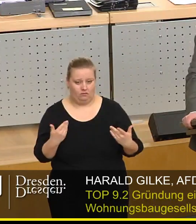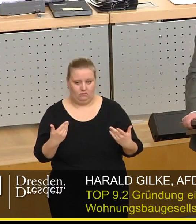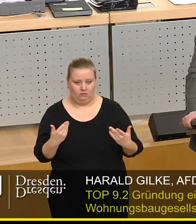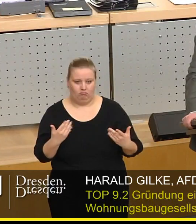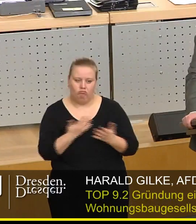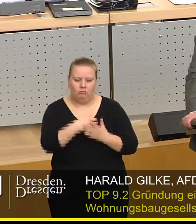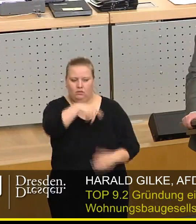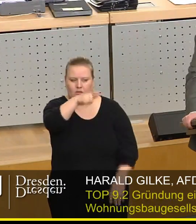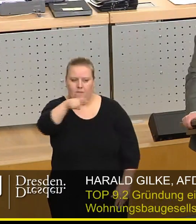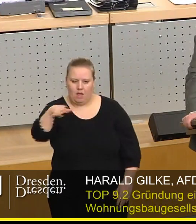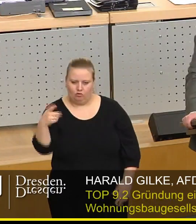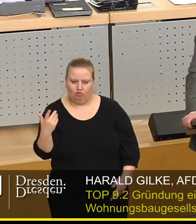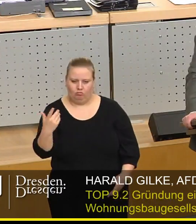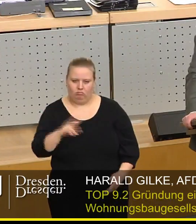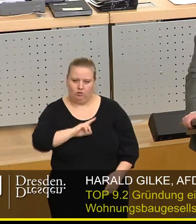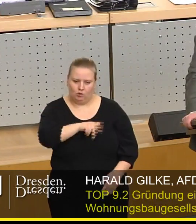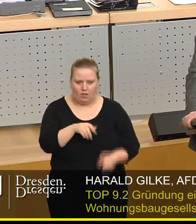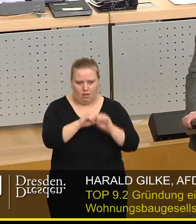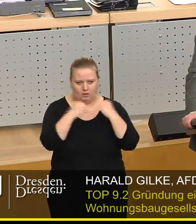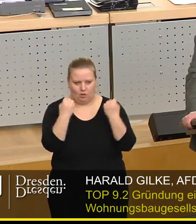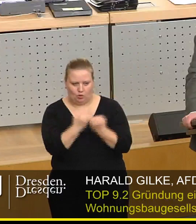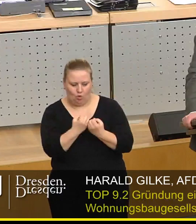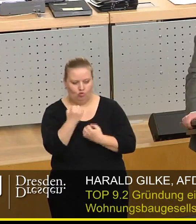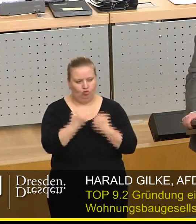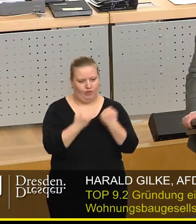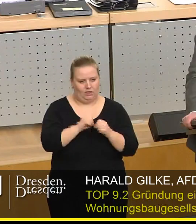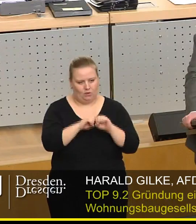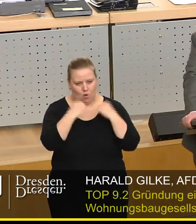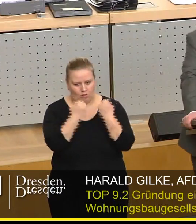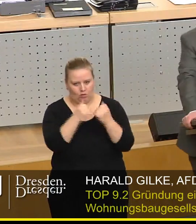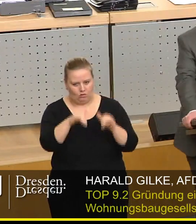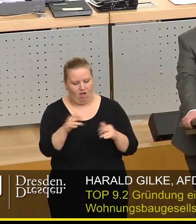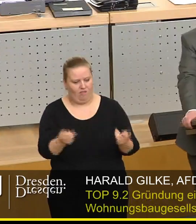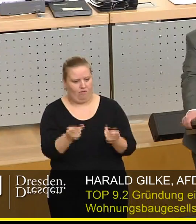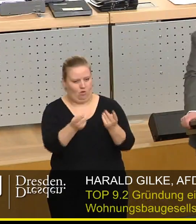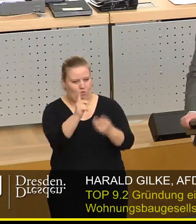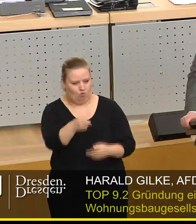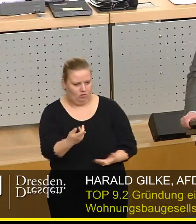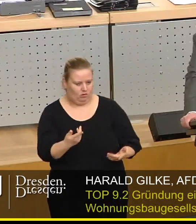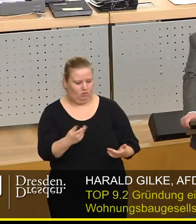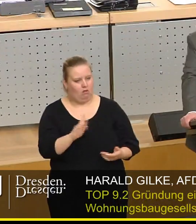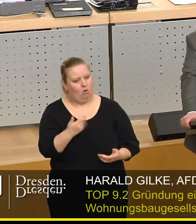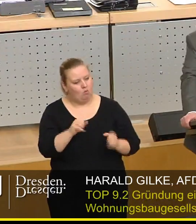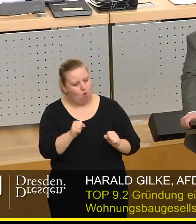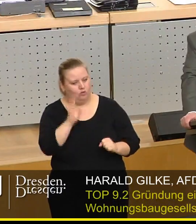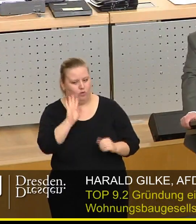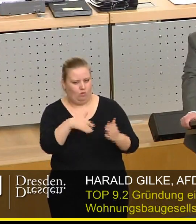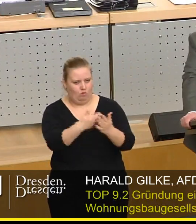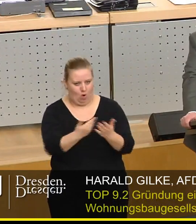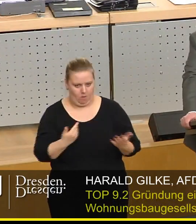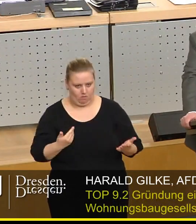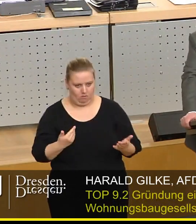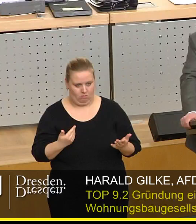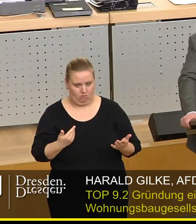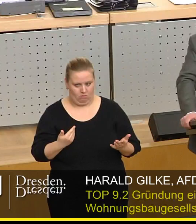werden, dass Menschen, die eine soziale Situation, eine schwierige Situation haben, gefördert werden, dass sie auch eine Möglichkeit haben, eine Wohnung zu haben.